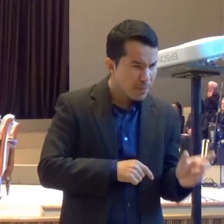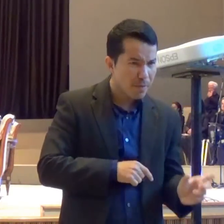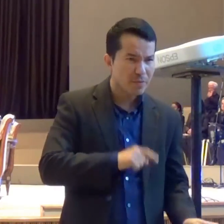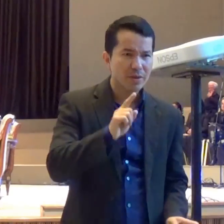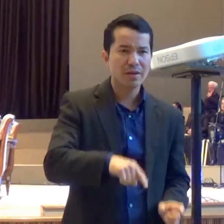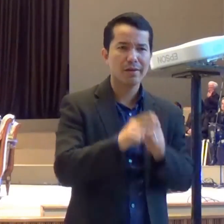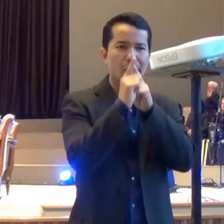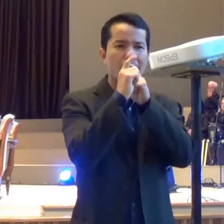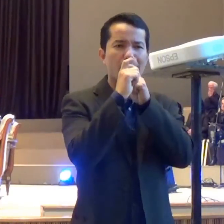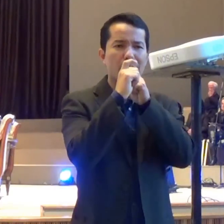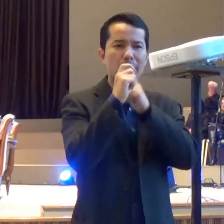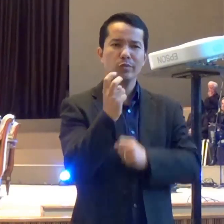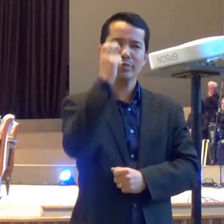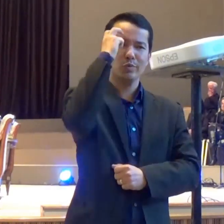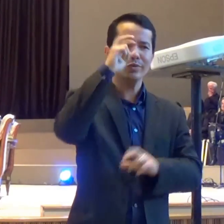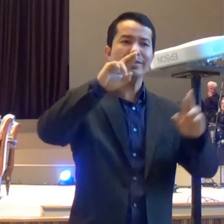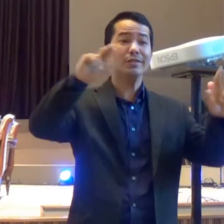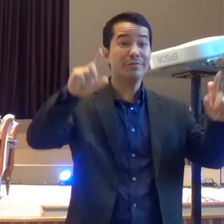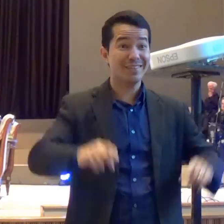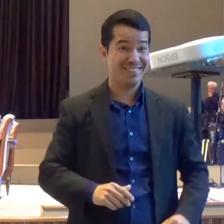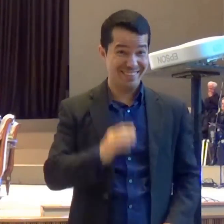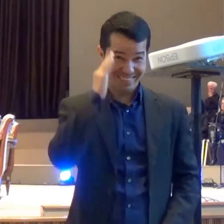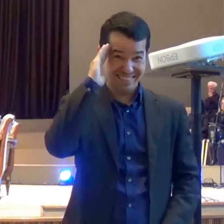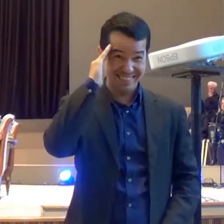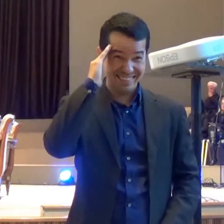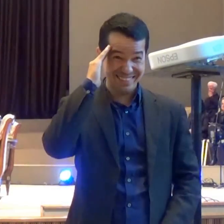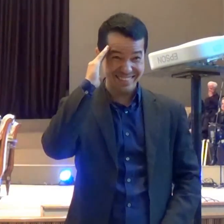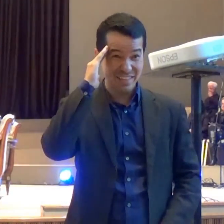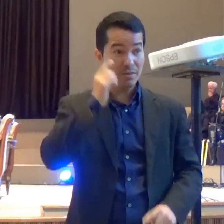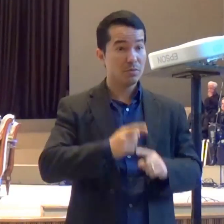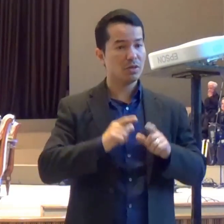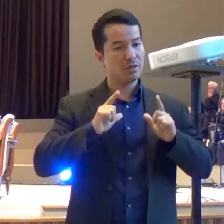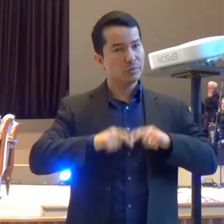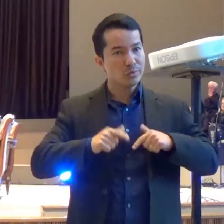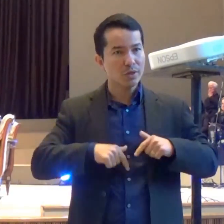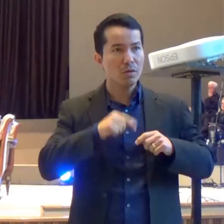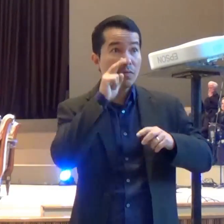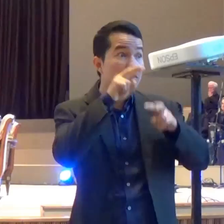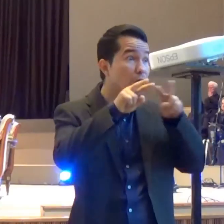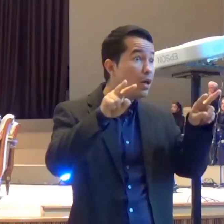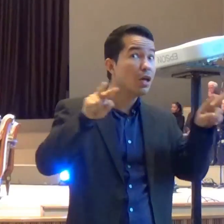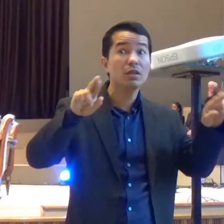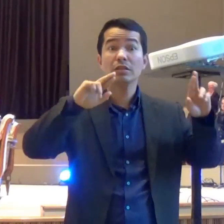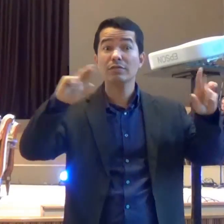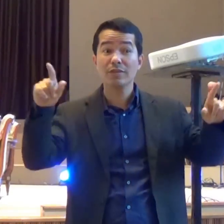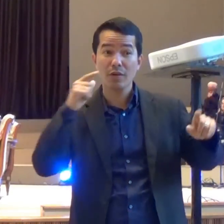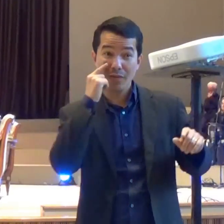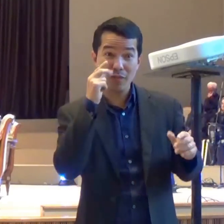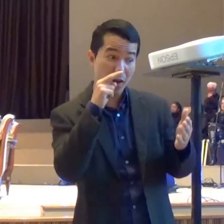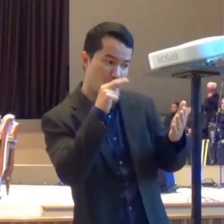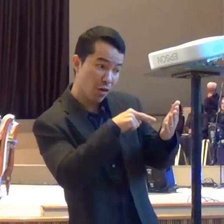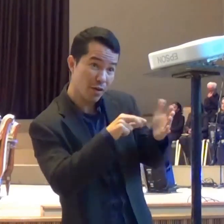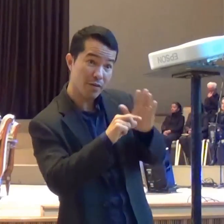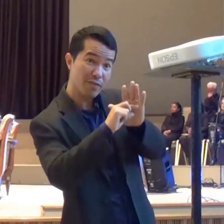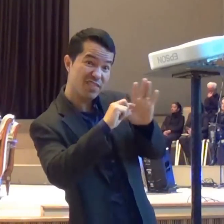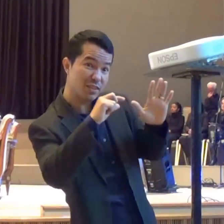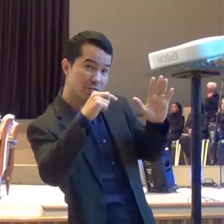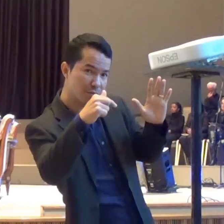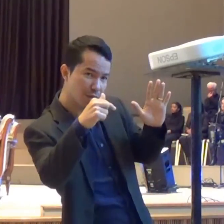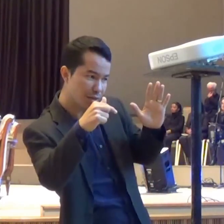só, nos versículos 7, 9 e 13 A palavra preparação,